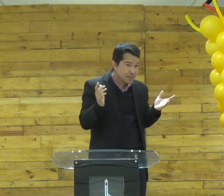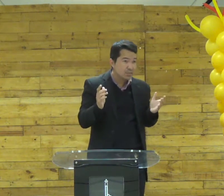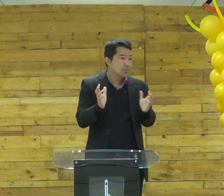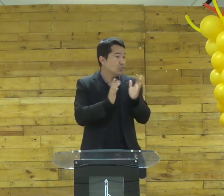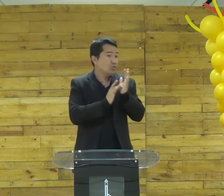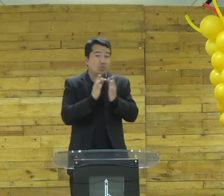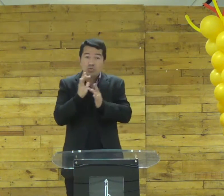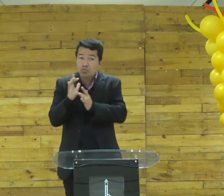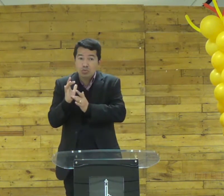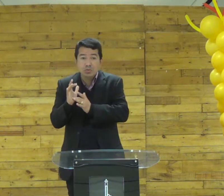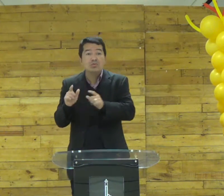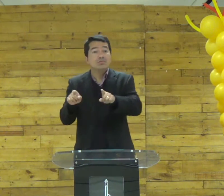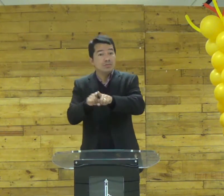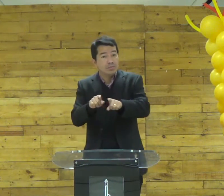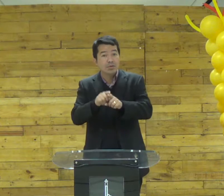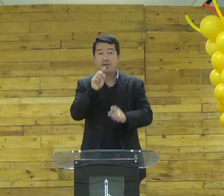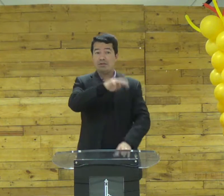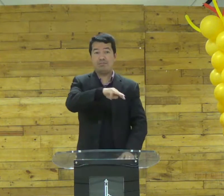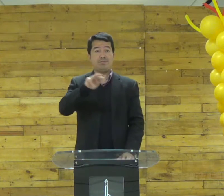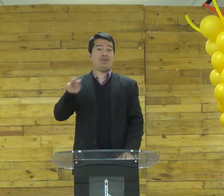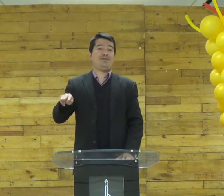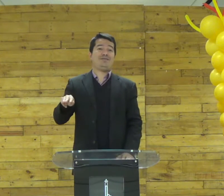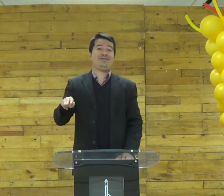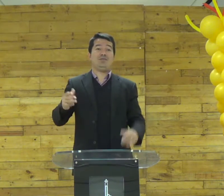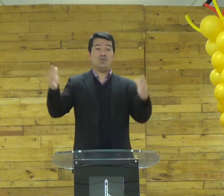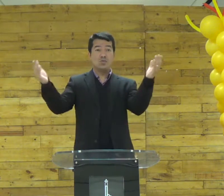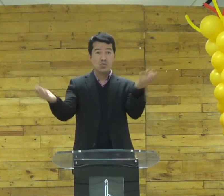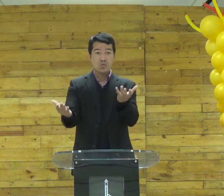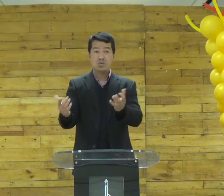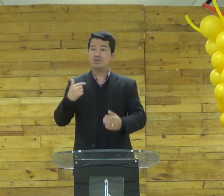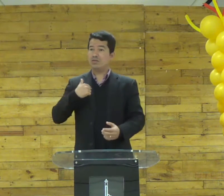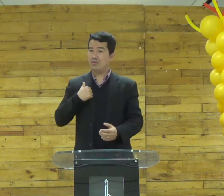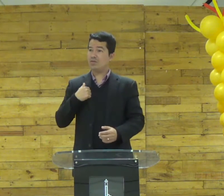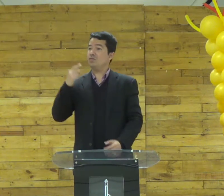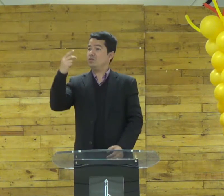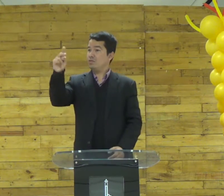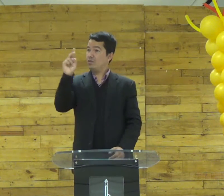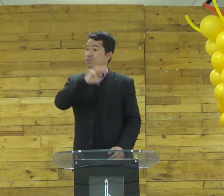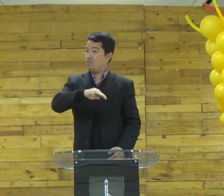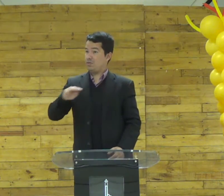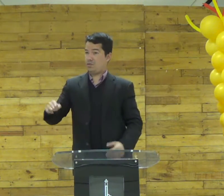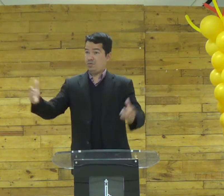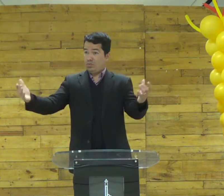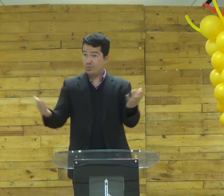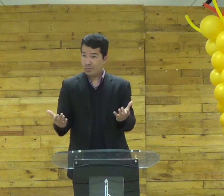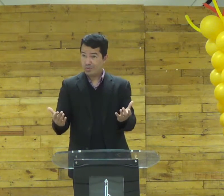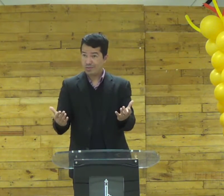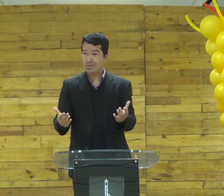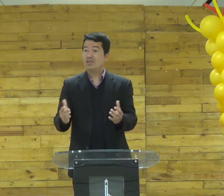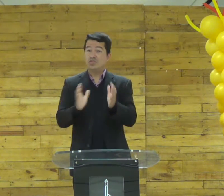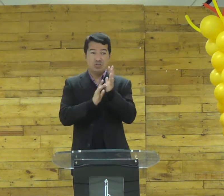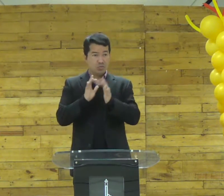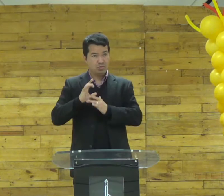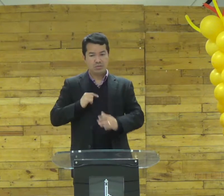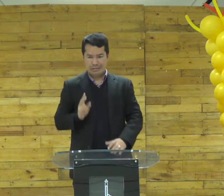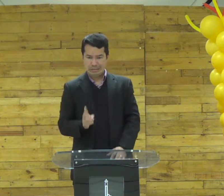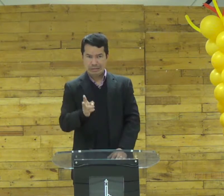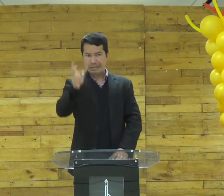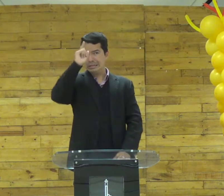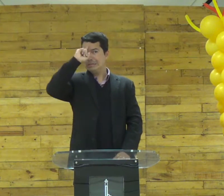entendem e Jesus também é mestre e hoje eu e você nós somos discípulos dele